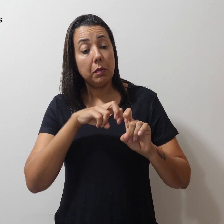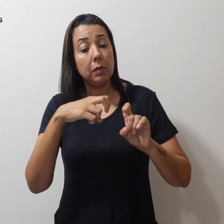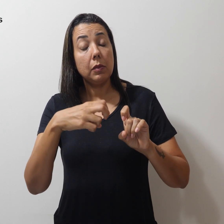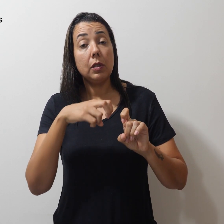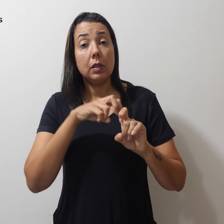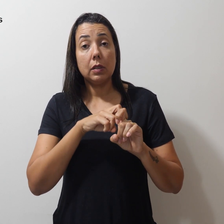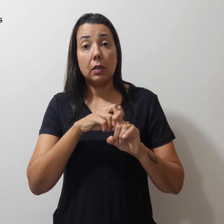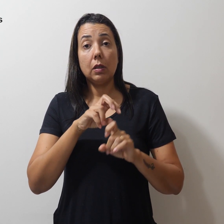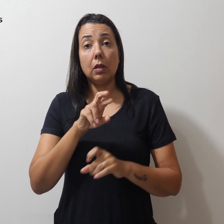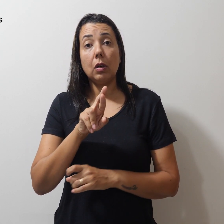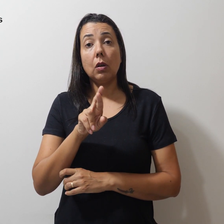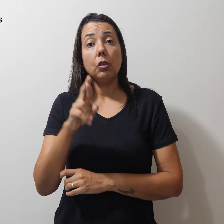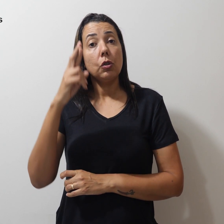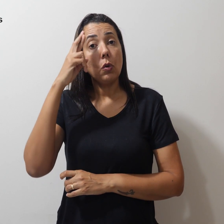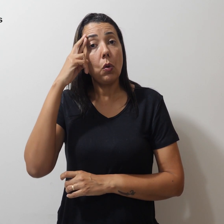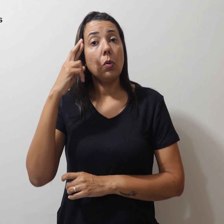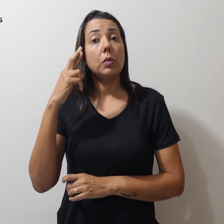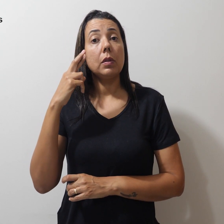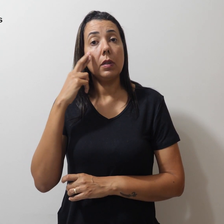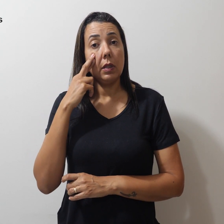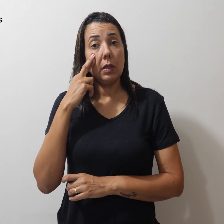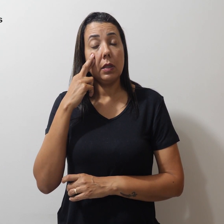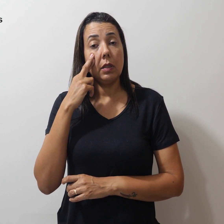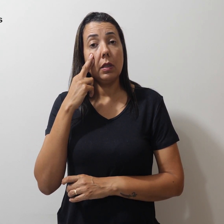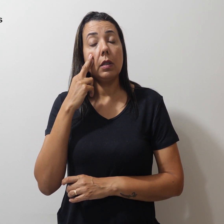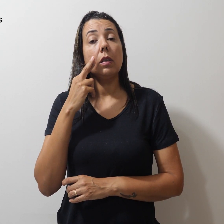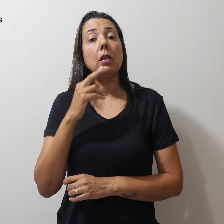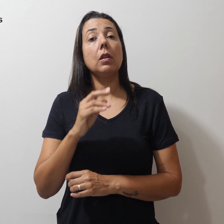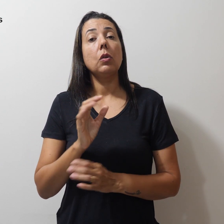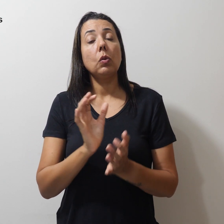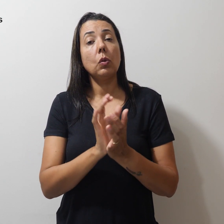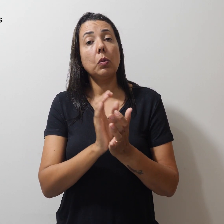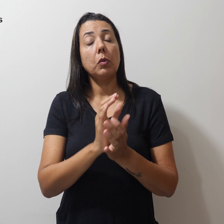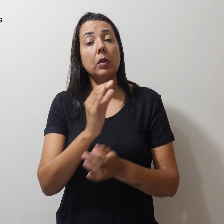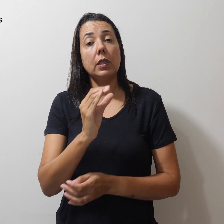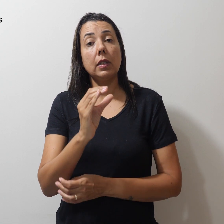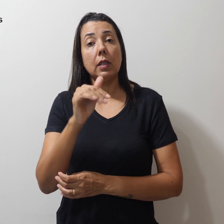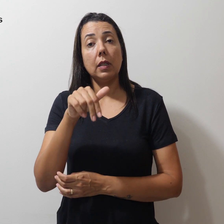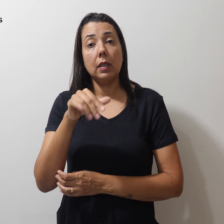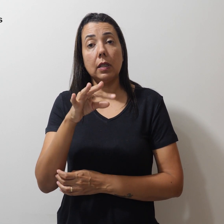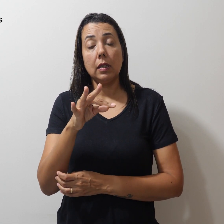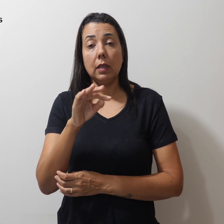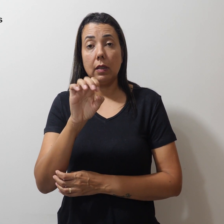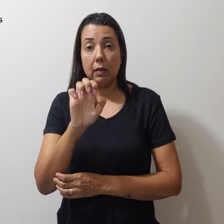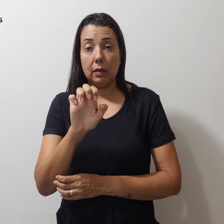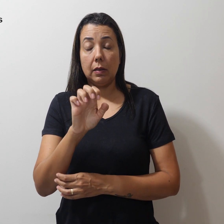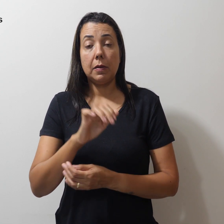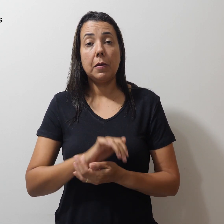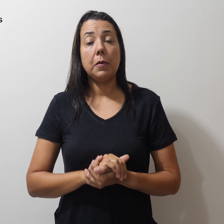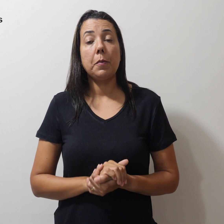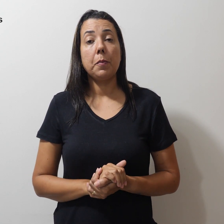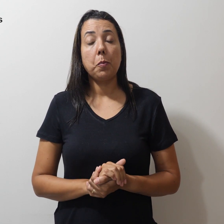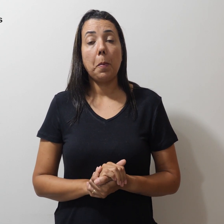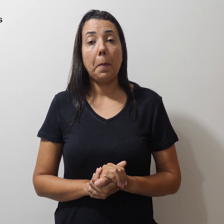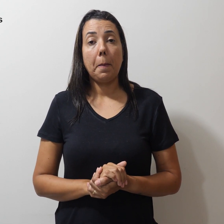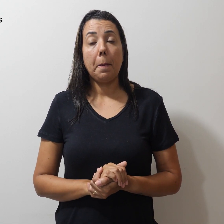de Rosilene Correia, dirigente da Confederação Nacional dos Trabalhadores em Educação.